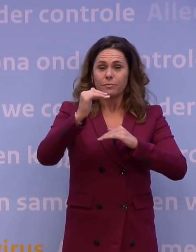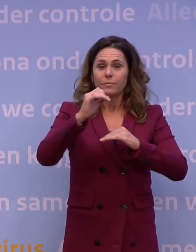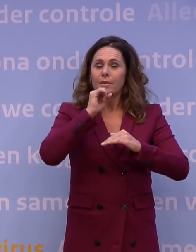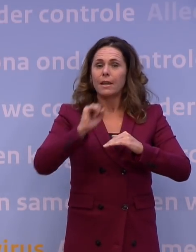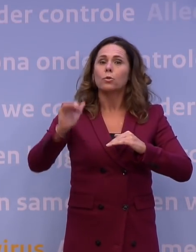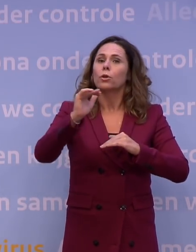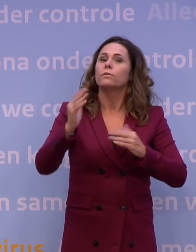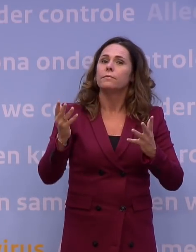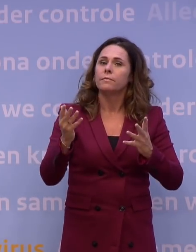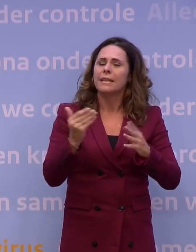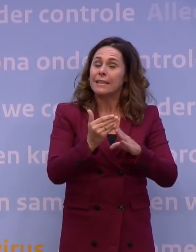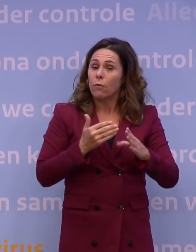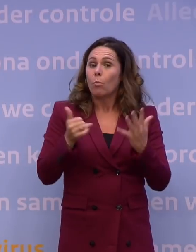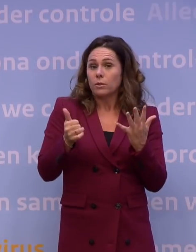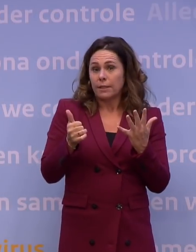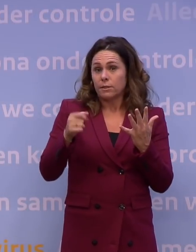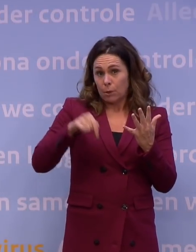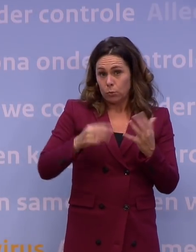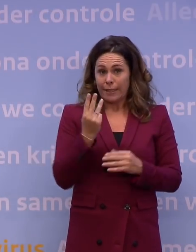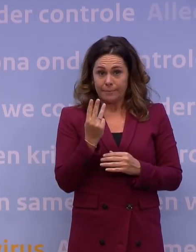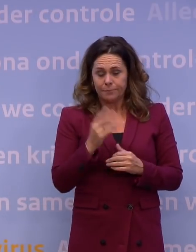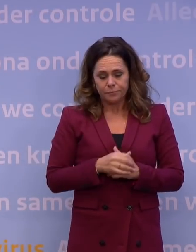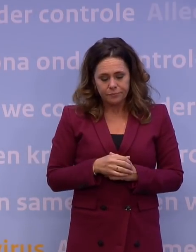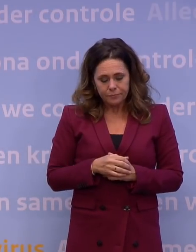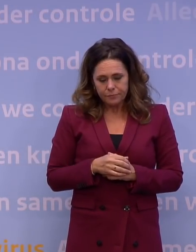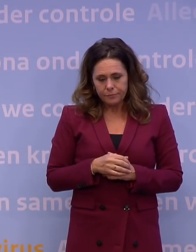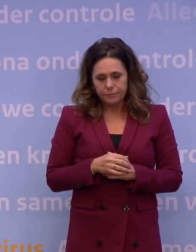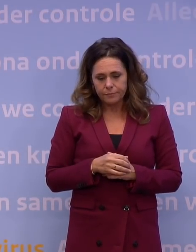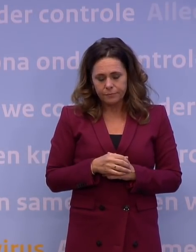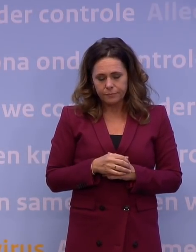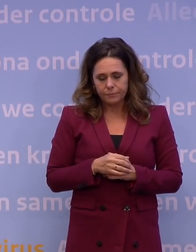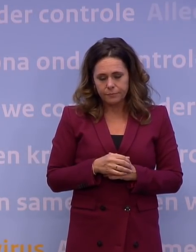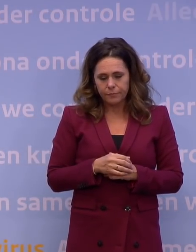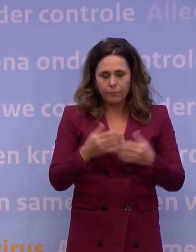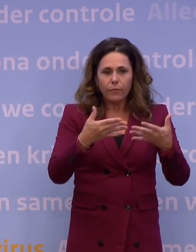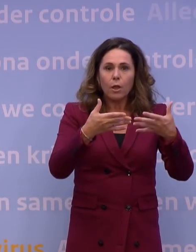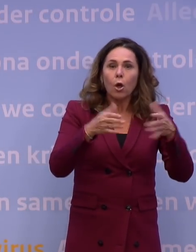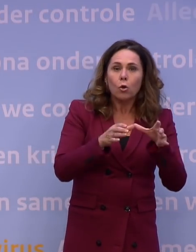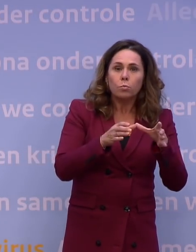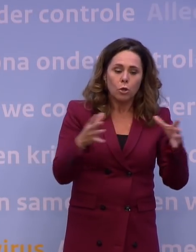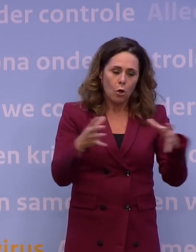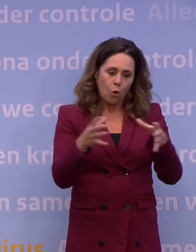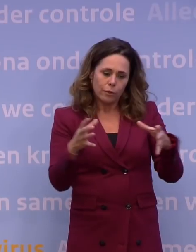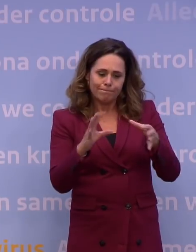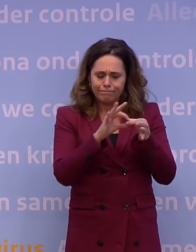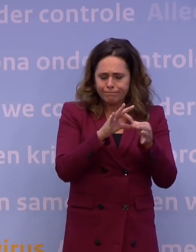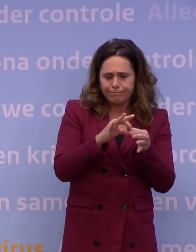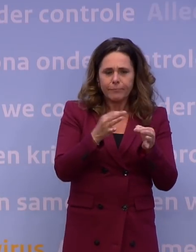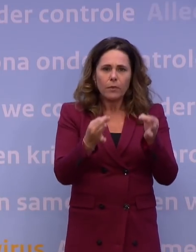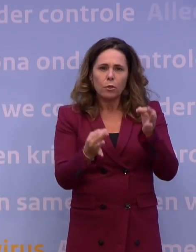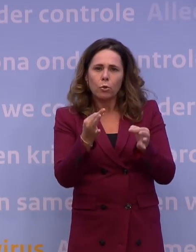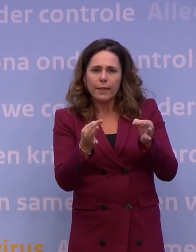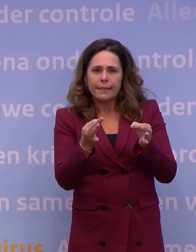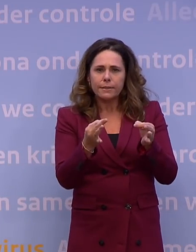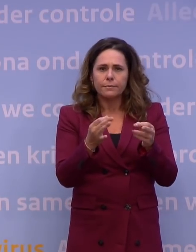eerder zes gasten. Er zijn uitzonderingen op de groepsgrootte die te maken hebben met juridische overwegingen, maatschappelijk belang of